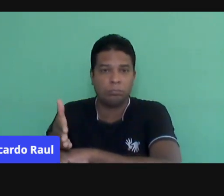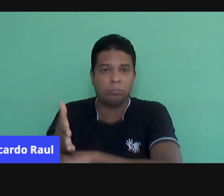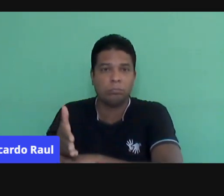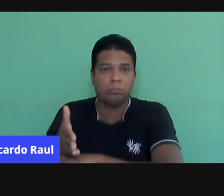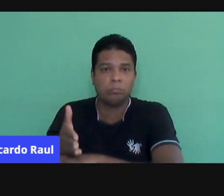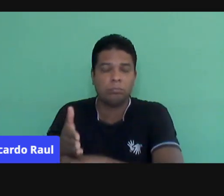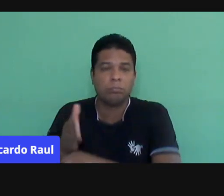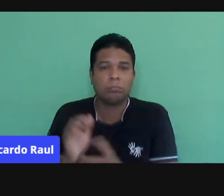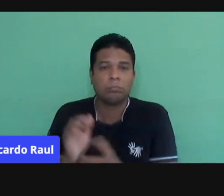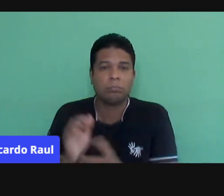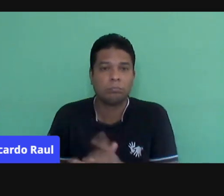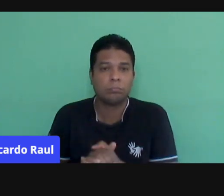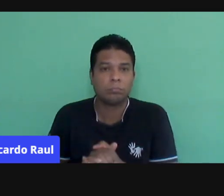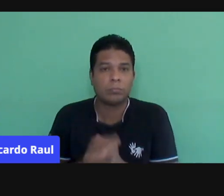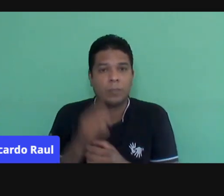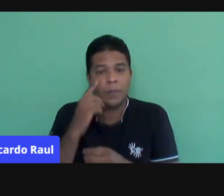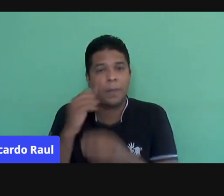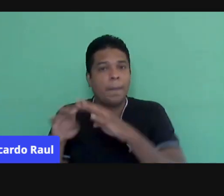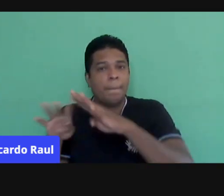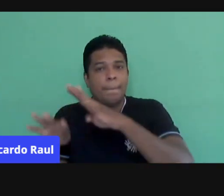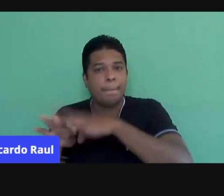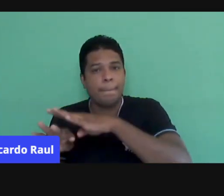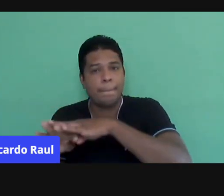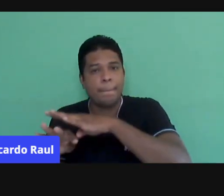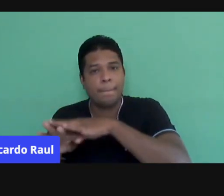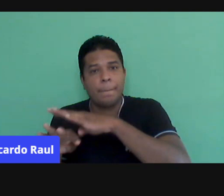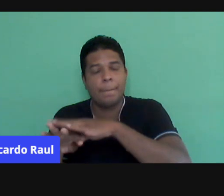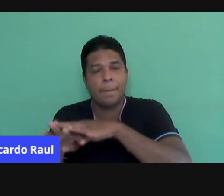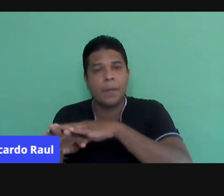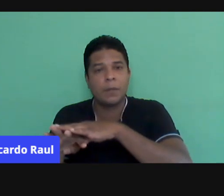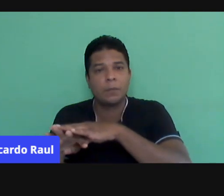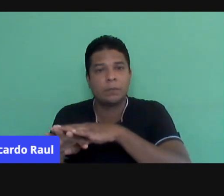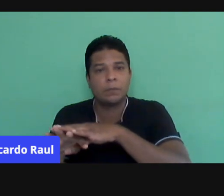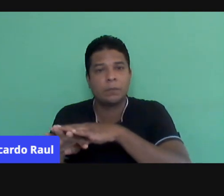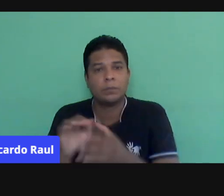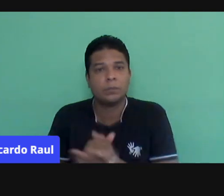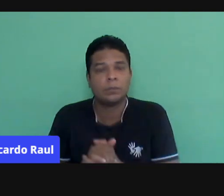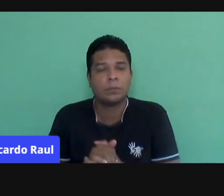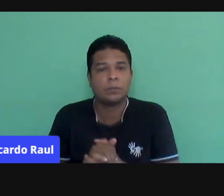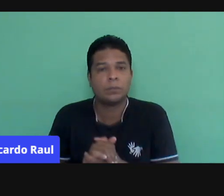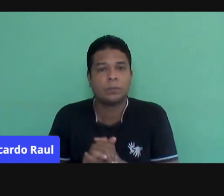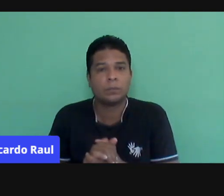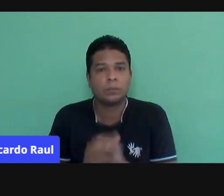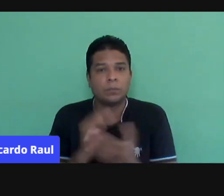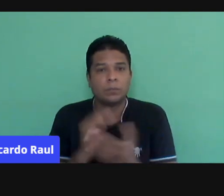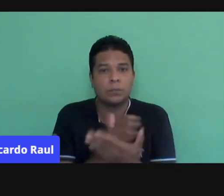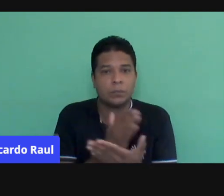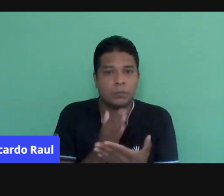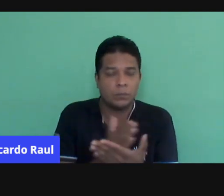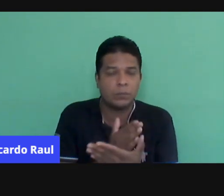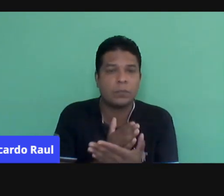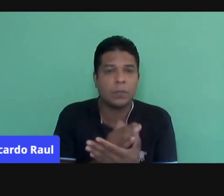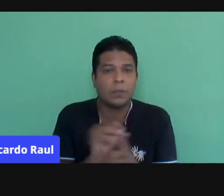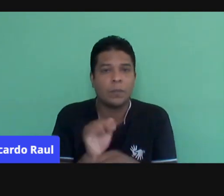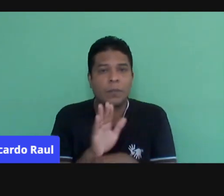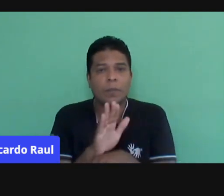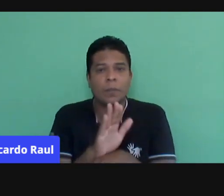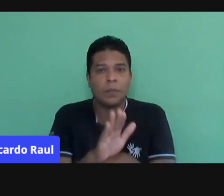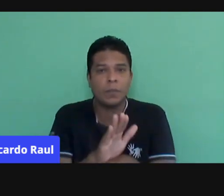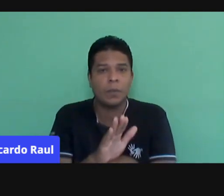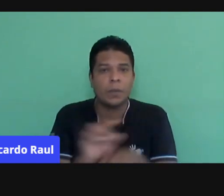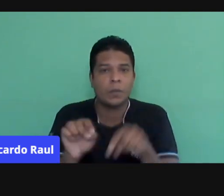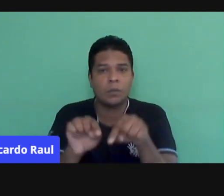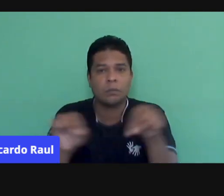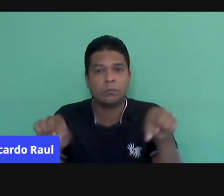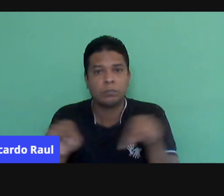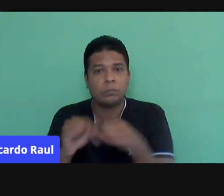especificamente, falando, para a matemática, o PNAE, que a alfabetização matemática, nos cadernos, a gente tem contribuições, situações de salada